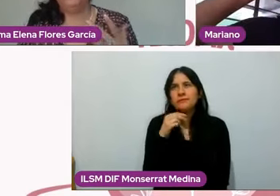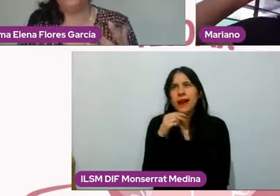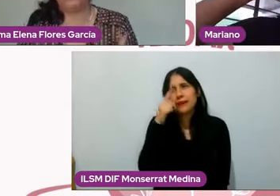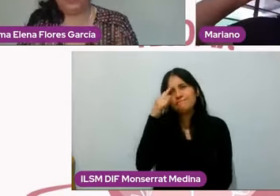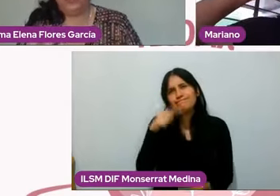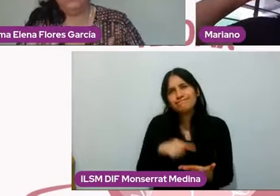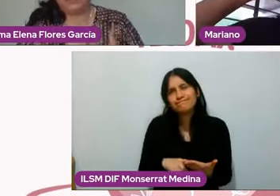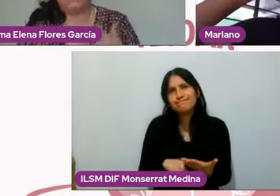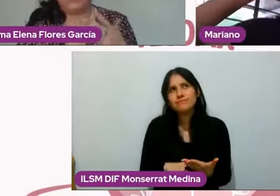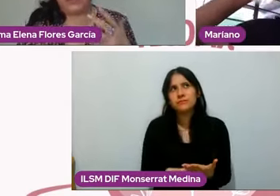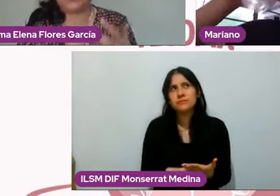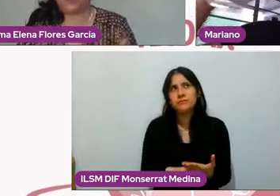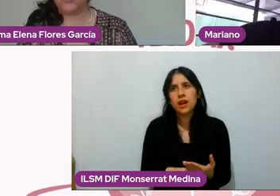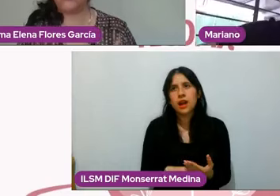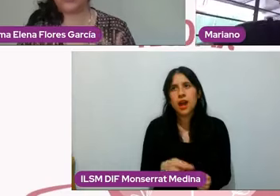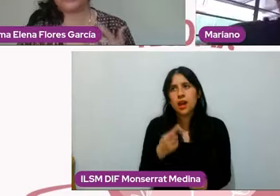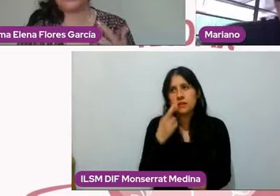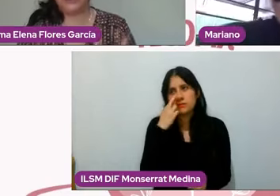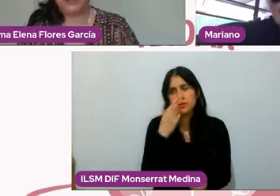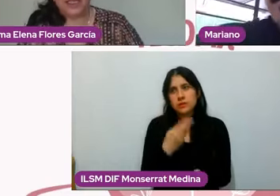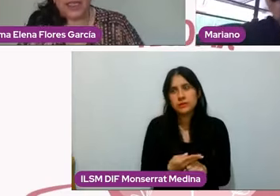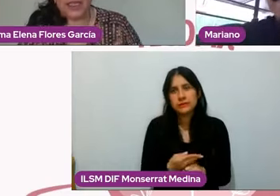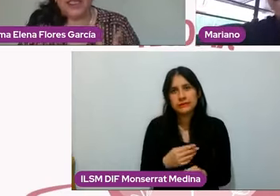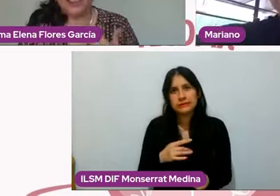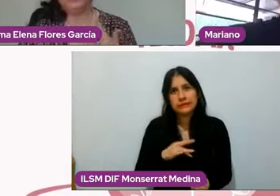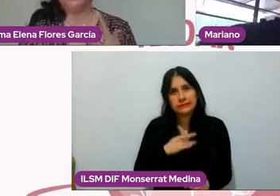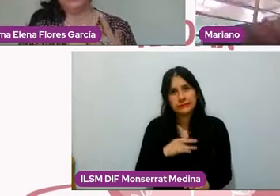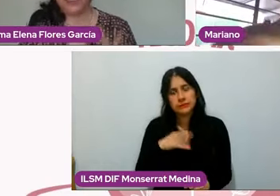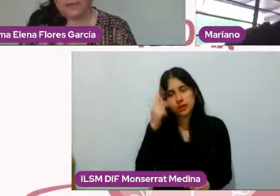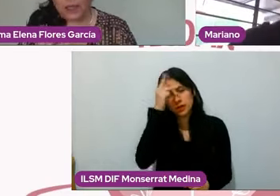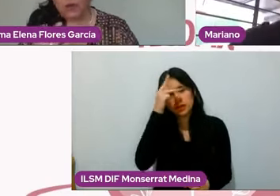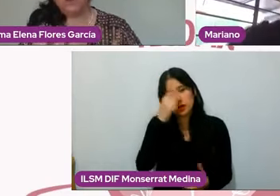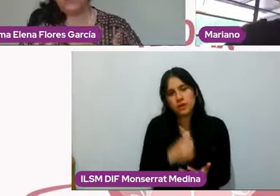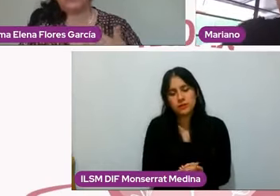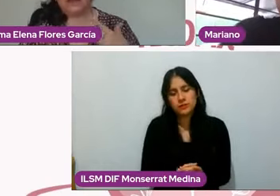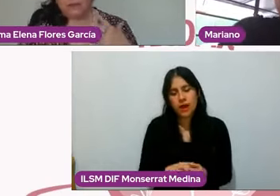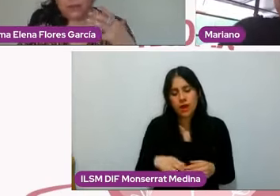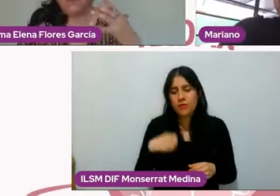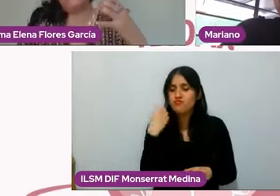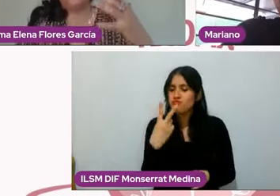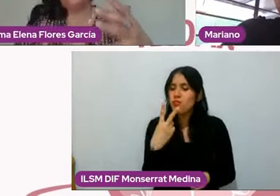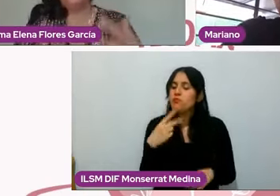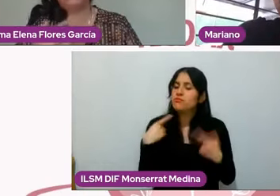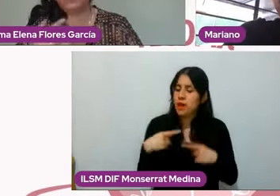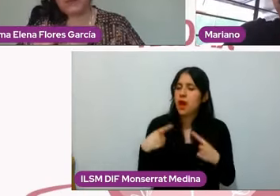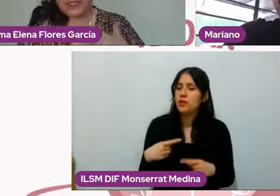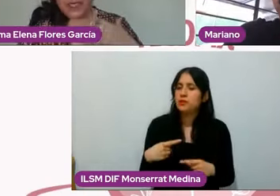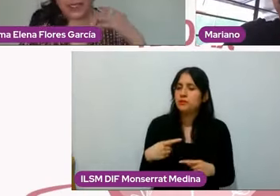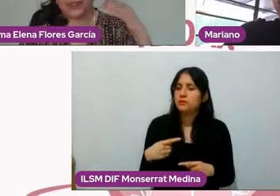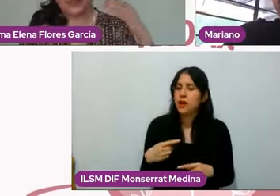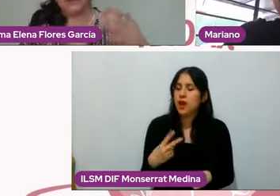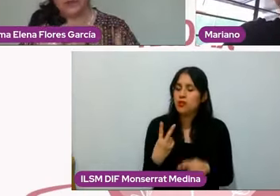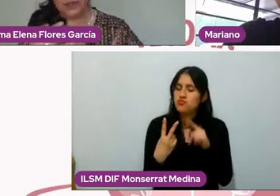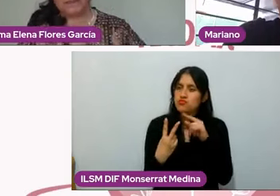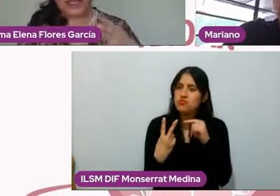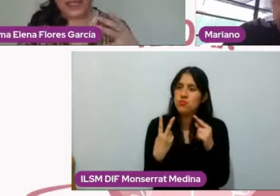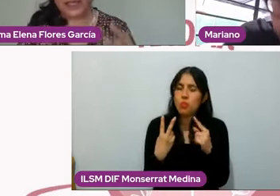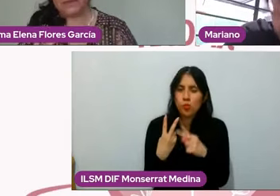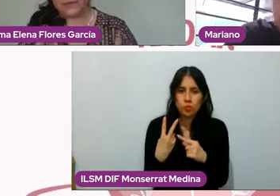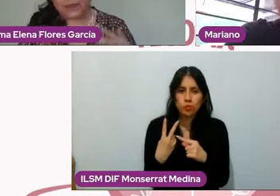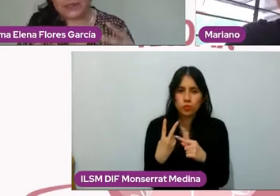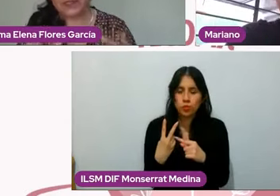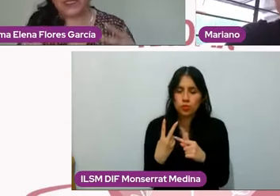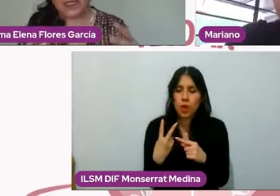mutuo, ¿no? Va más de dos, es decir, tiene que haber una corresponsabilidad, ¿no? En